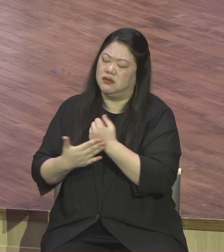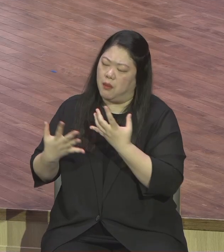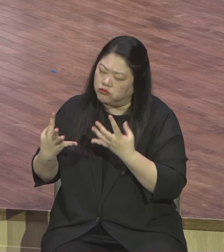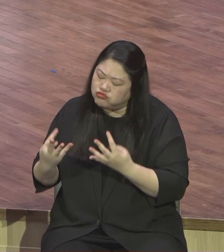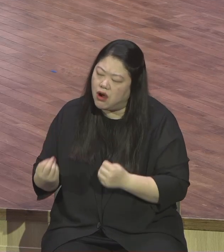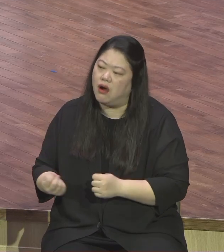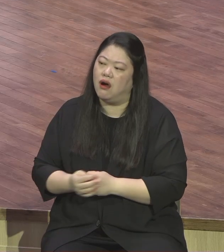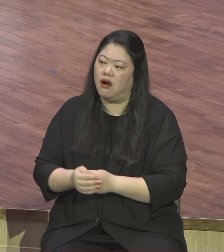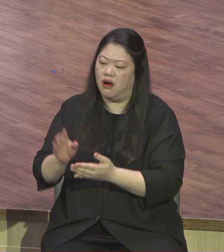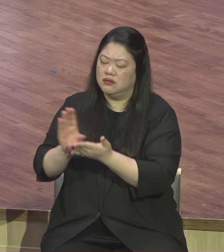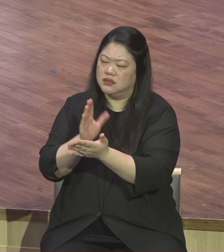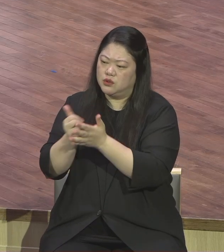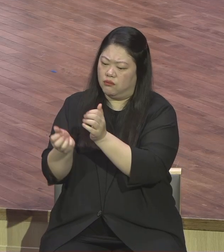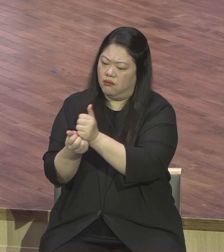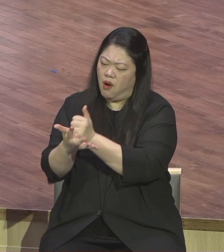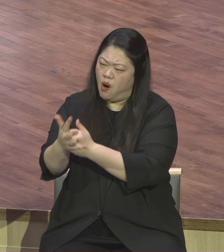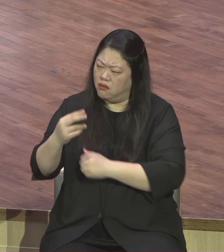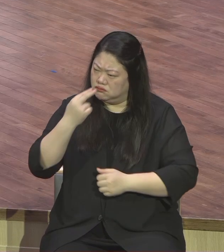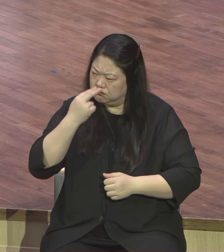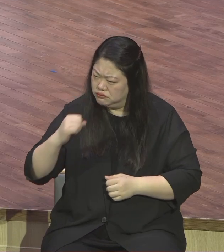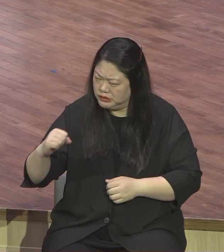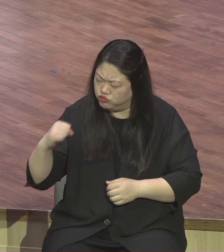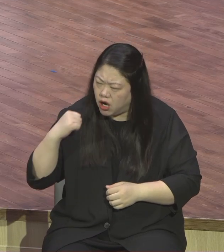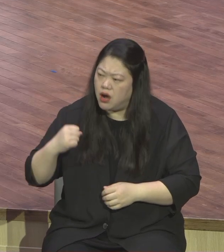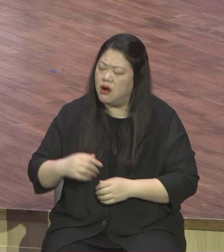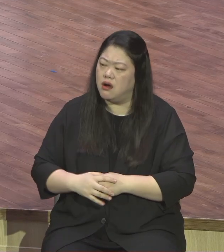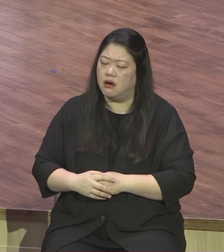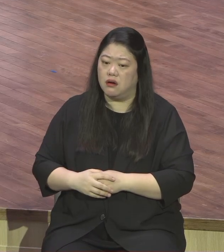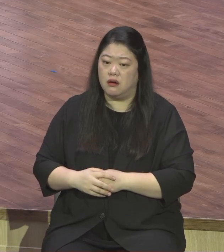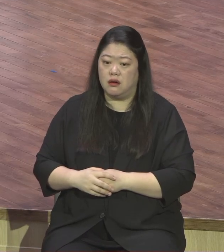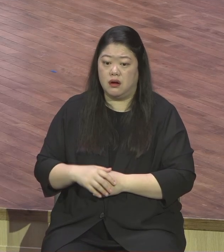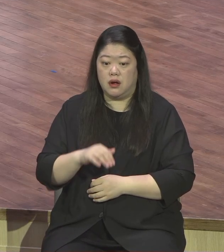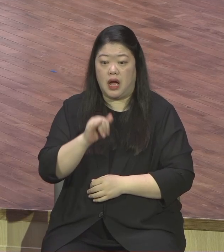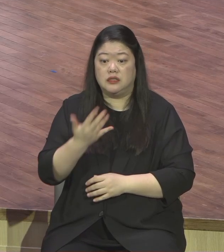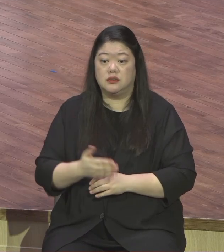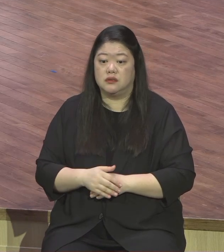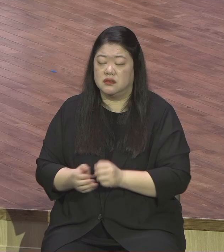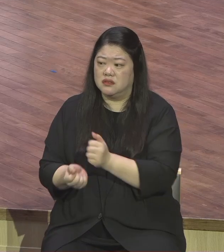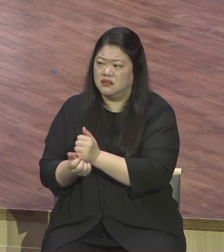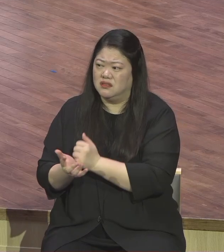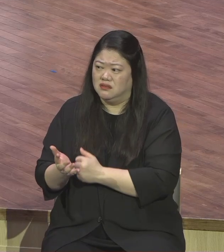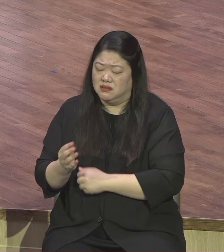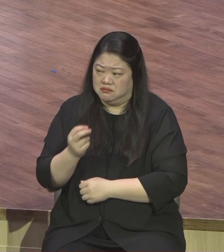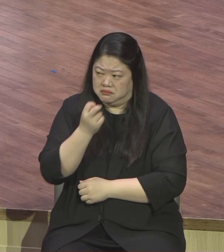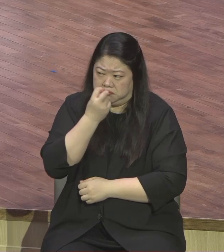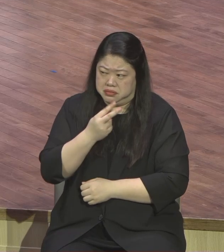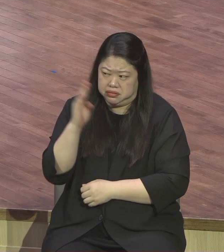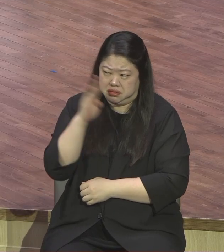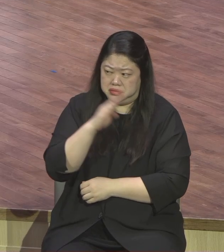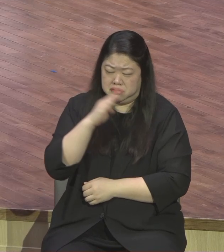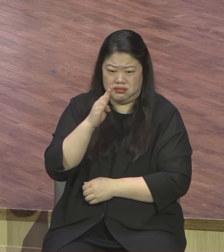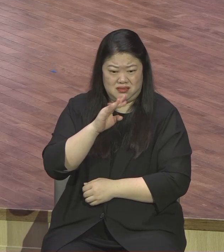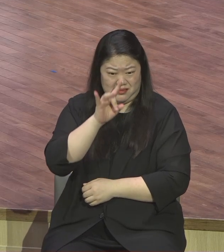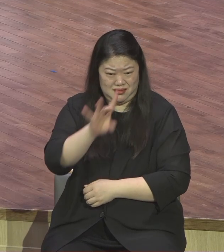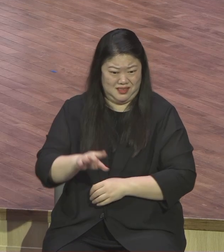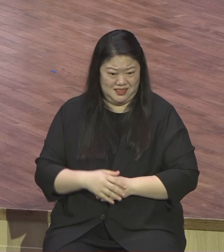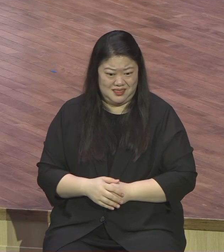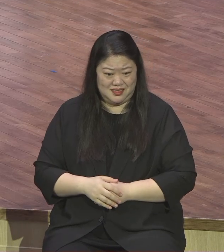그런 냄새가 나야 돼요 감사라는 말을 헬라멀로 유카리 유카리아